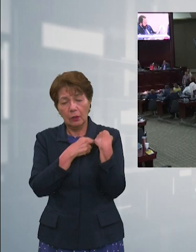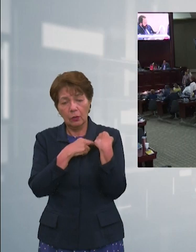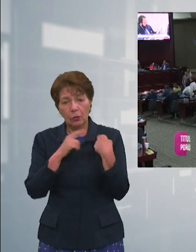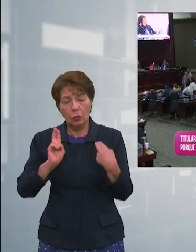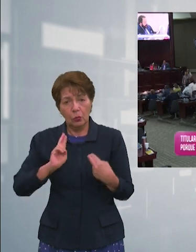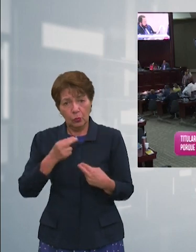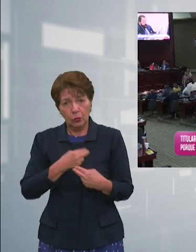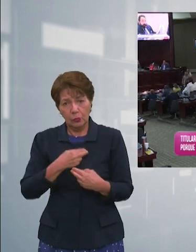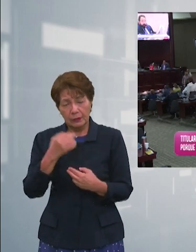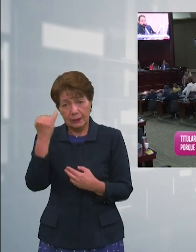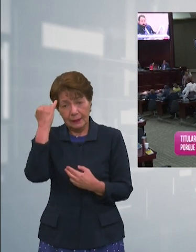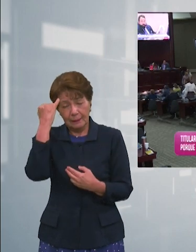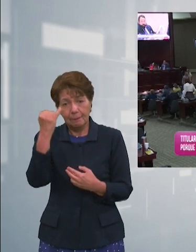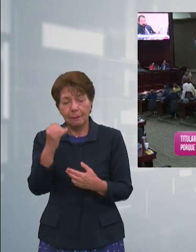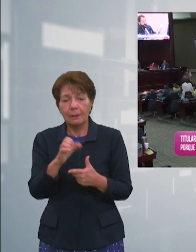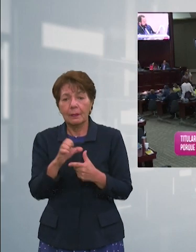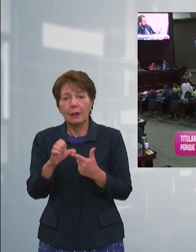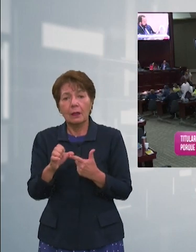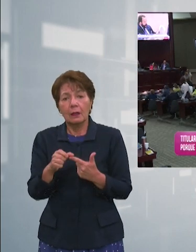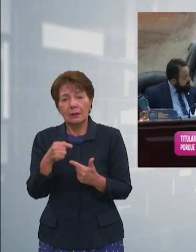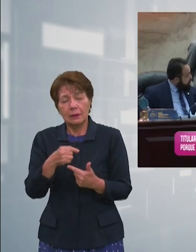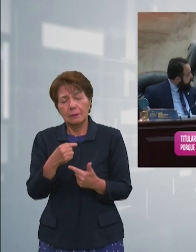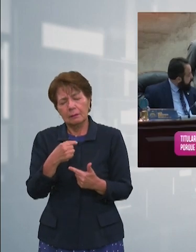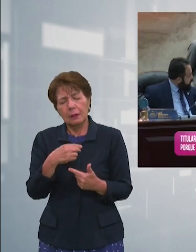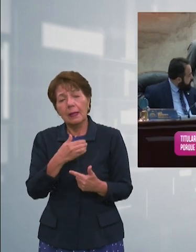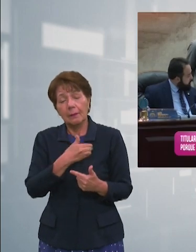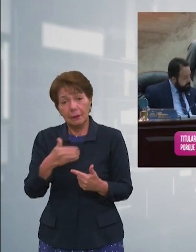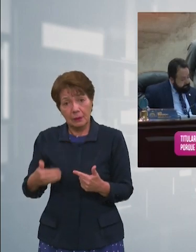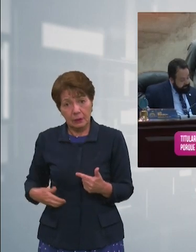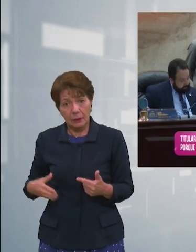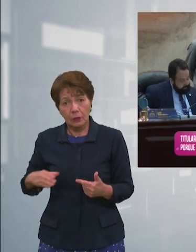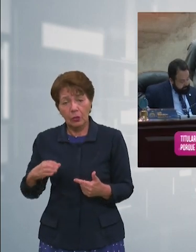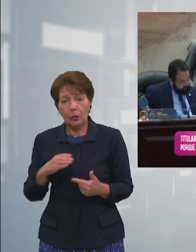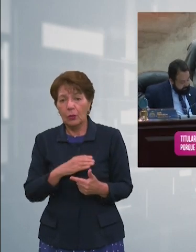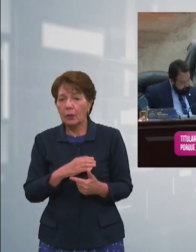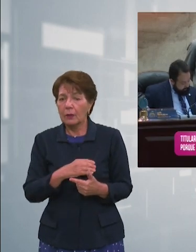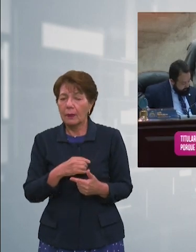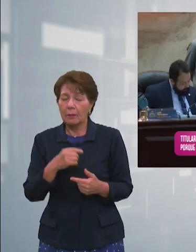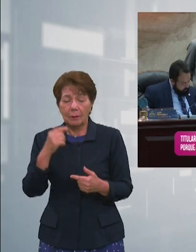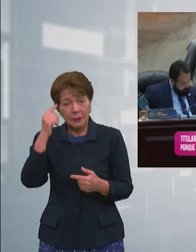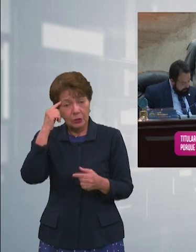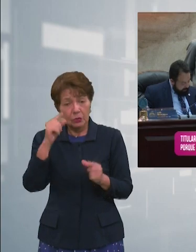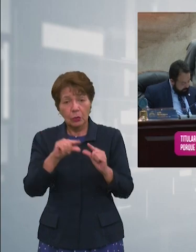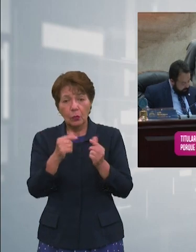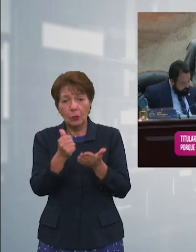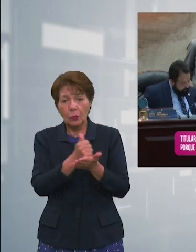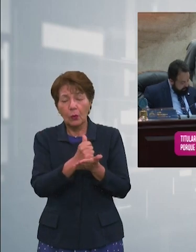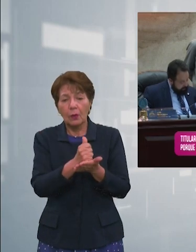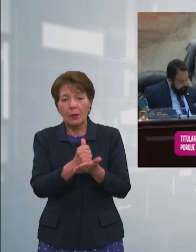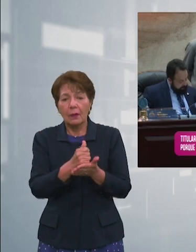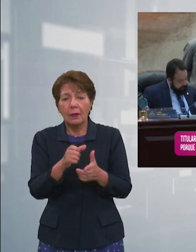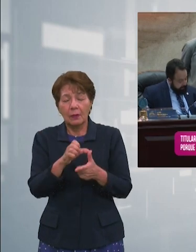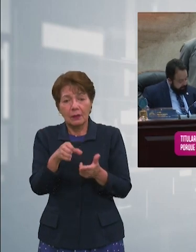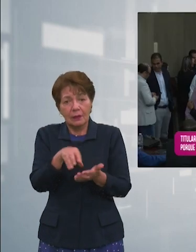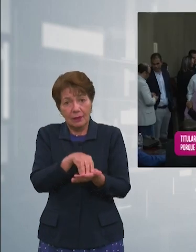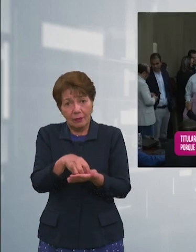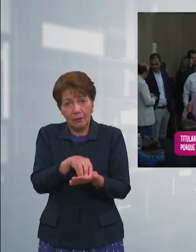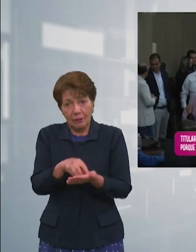legislativo consideró que el partido nacional con esta moción pretende desestabilizar las fuerzas armadas y por ende el